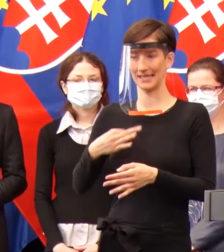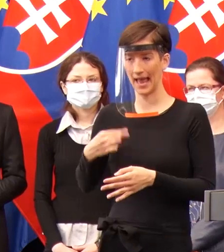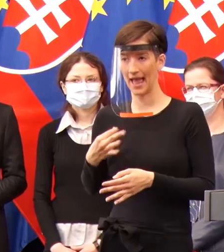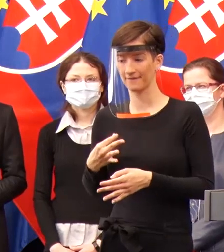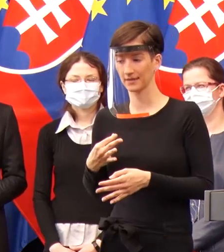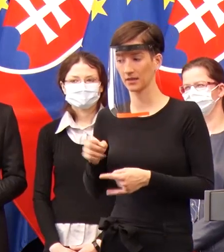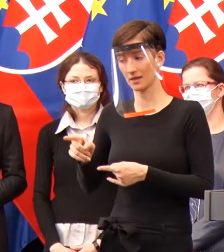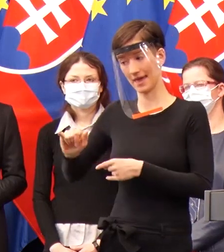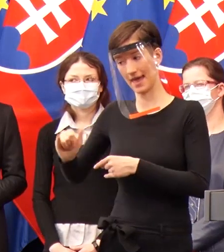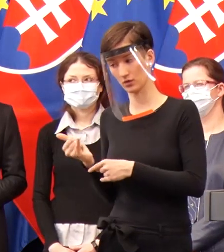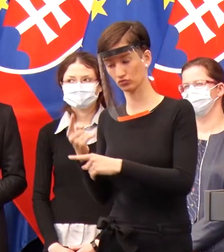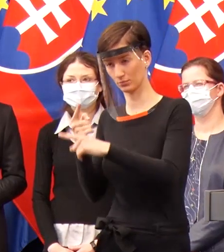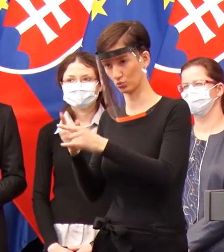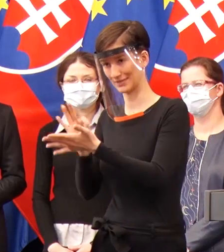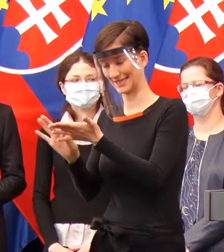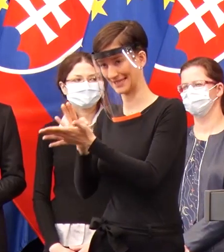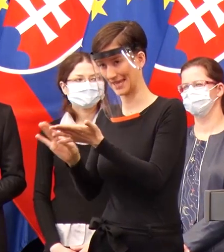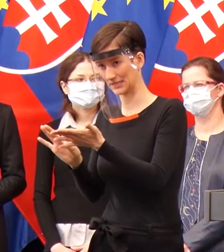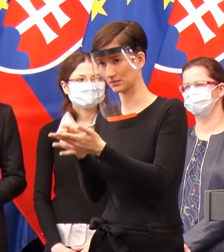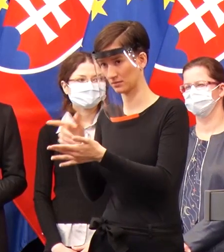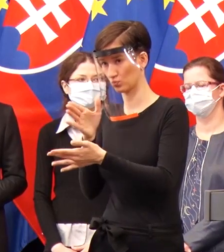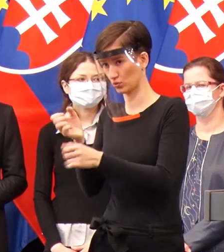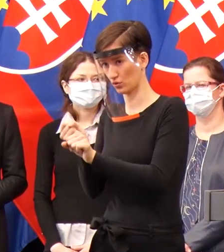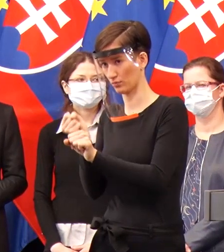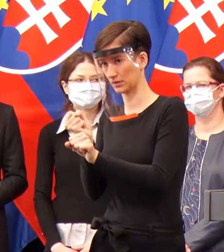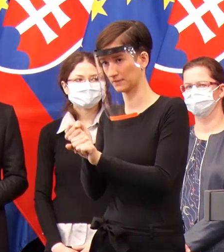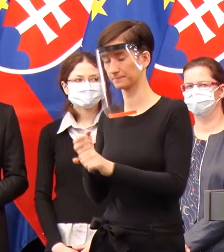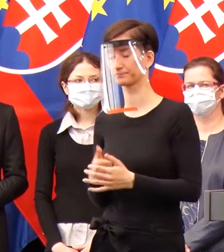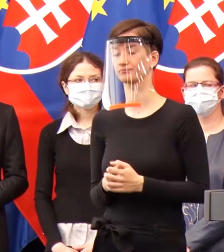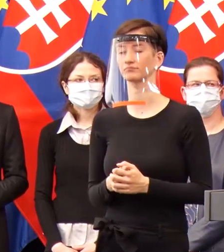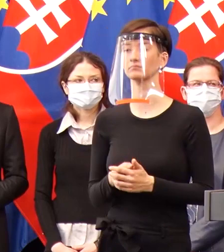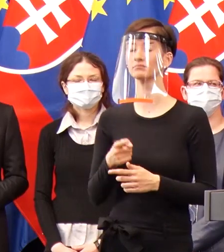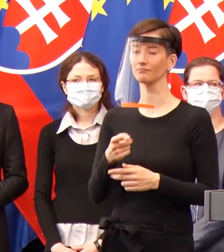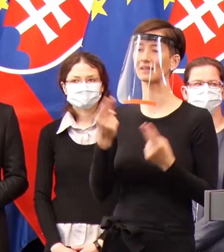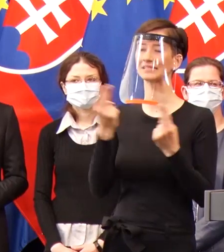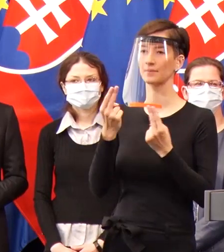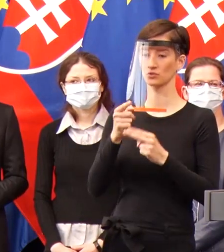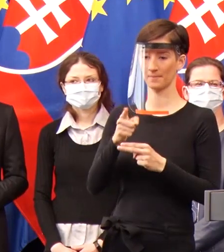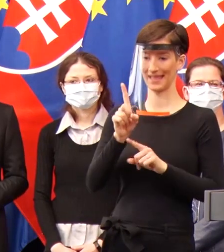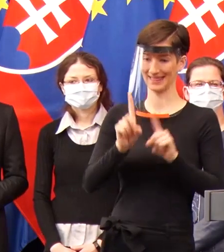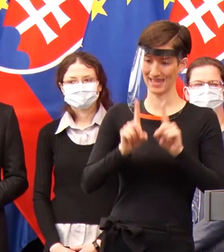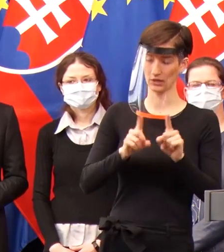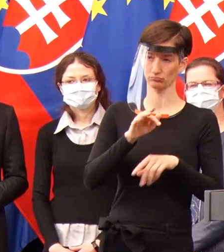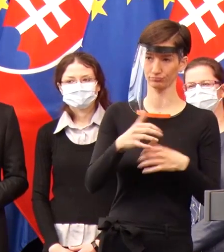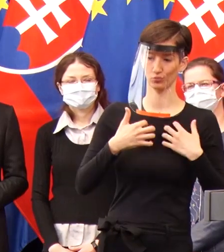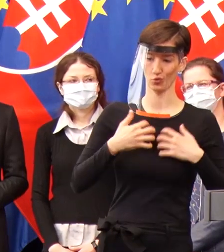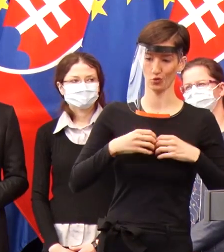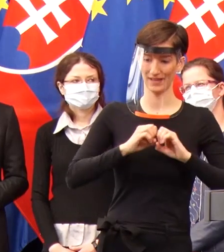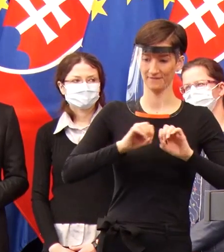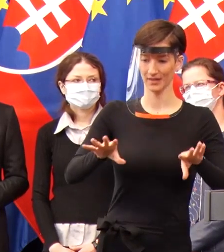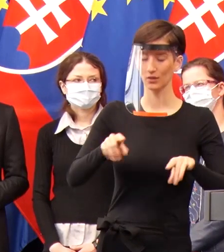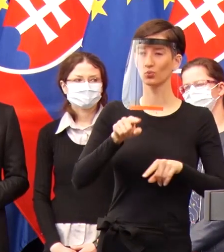komplikovaná záležitosť. Tie protilátky sa tvoria v tele už pomerne v neskorom štádiu